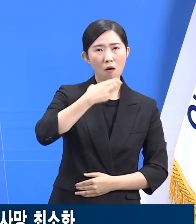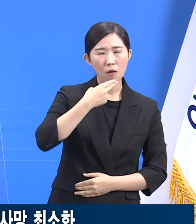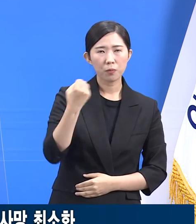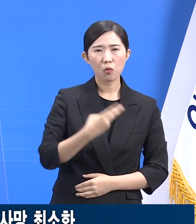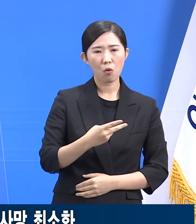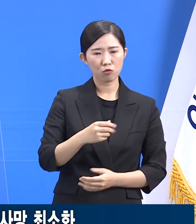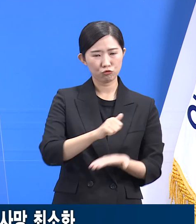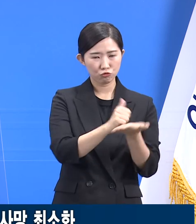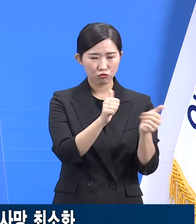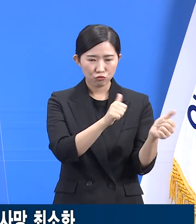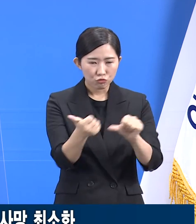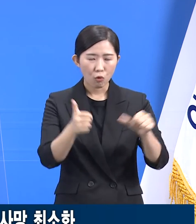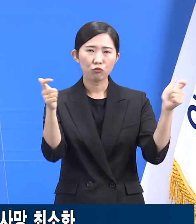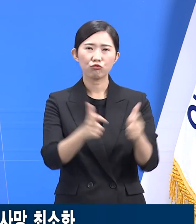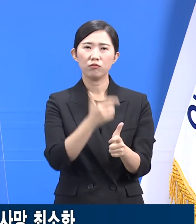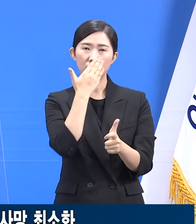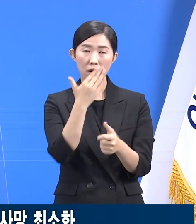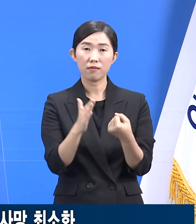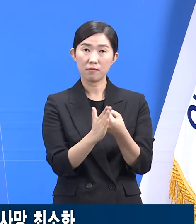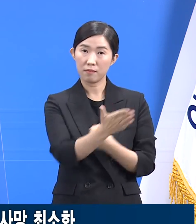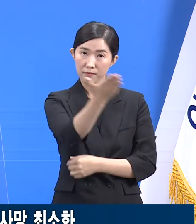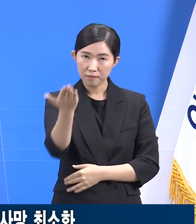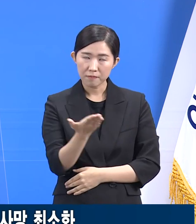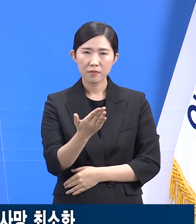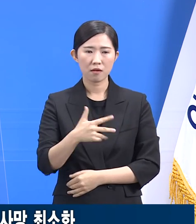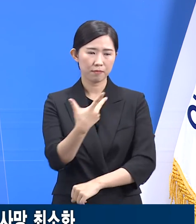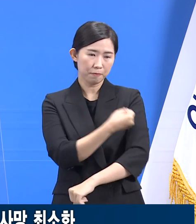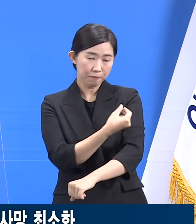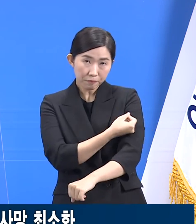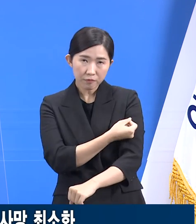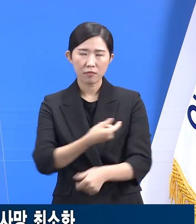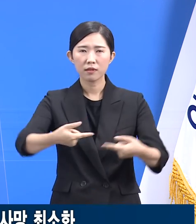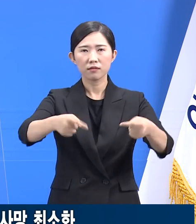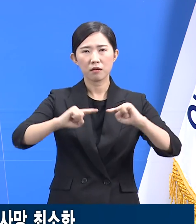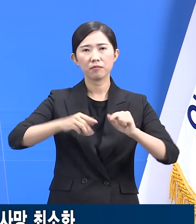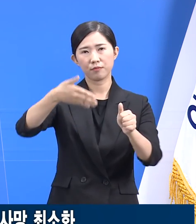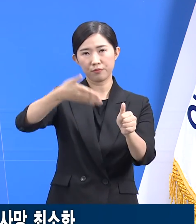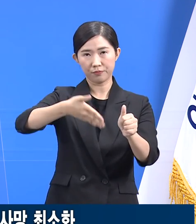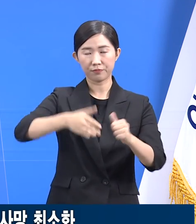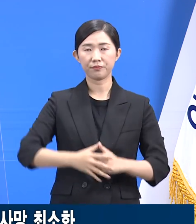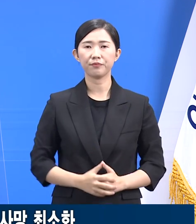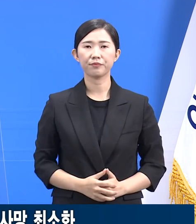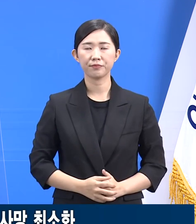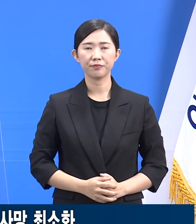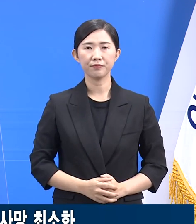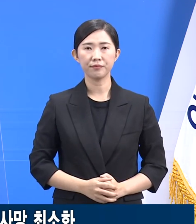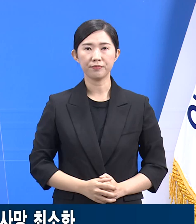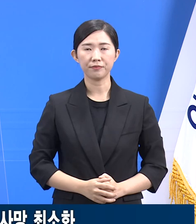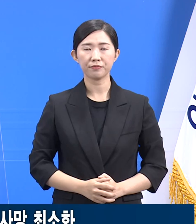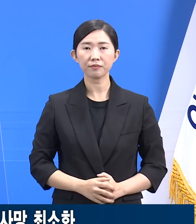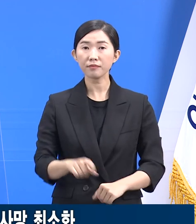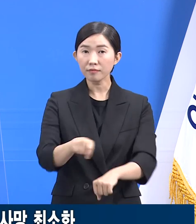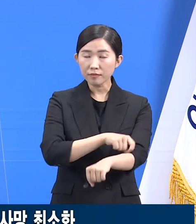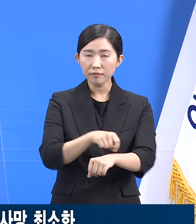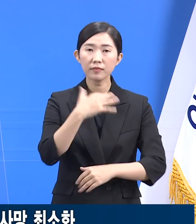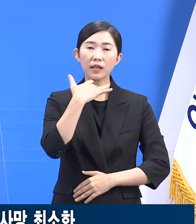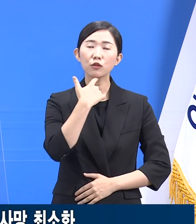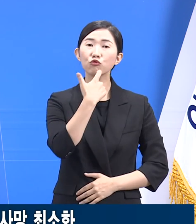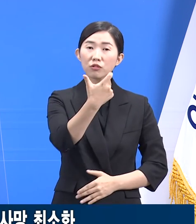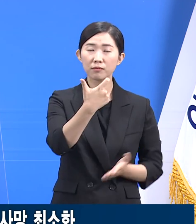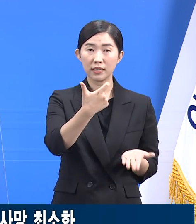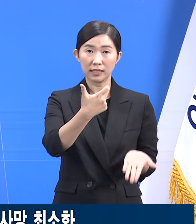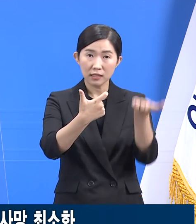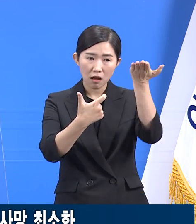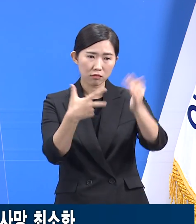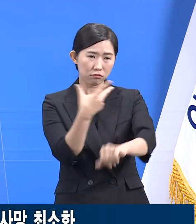있습니다. 도민 여러분 둘께서는 백신 접종에 적극 참여해 주시기 바랍니다. 특히 60세 이상 미접종자의